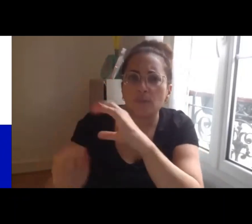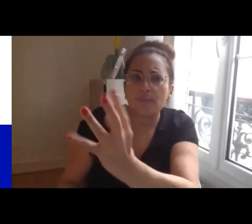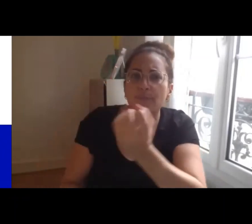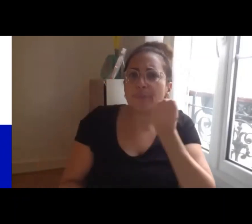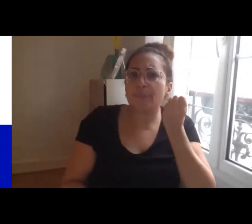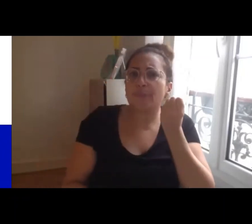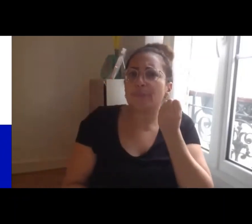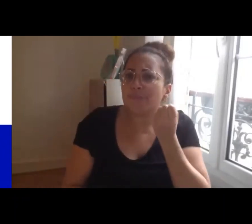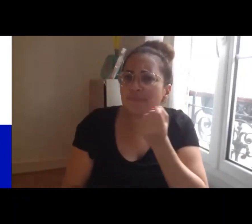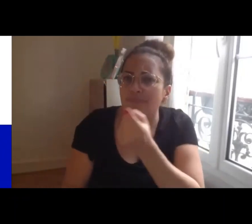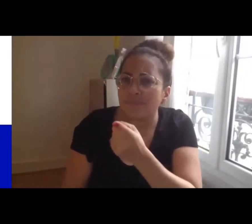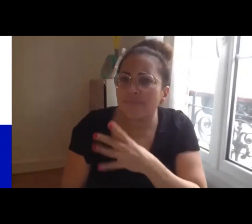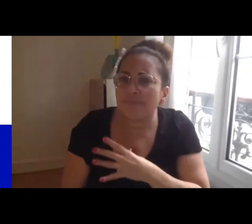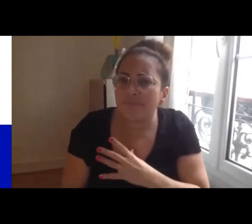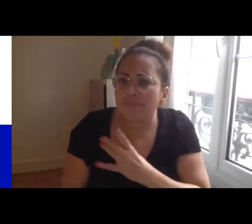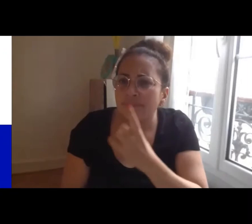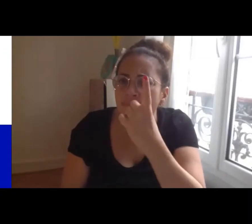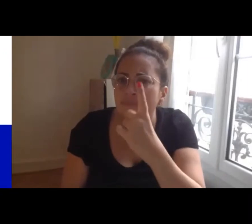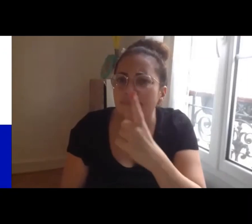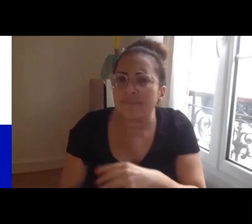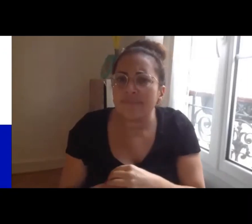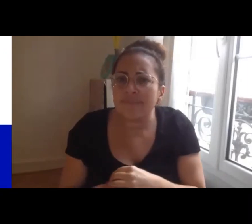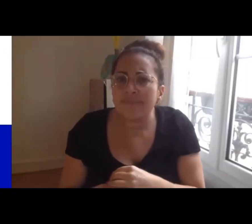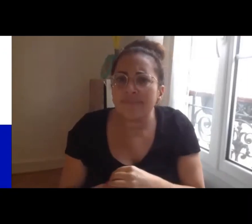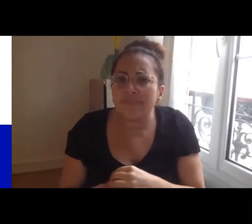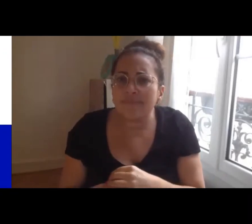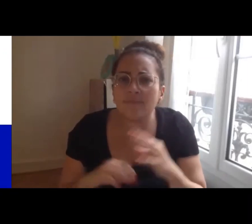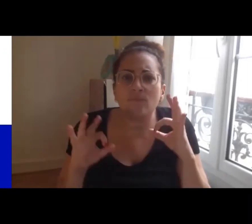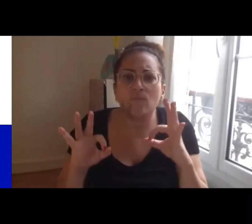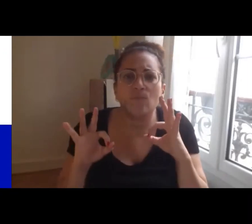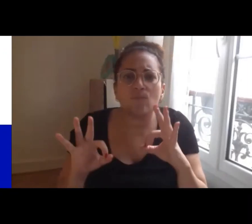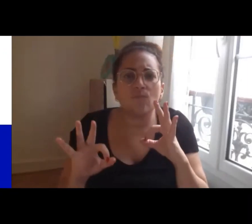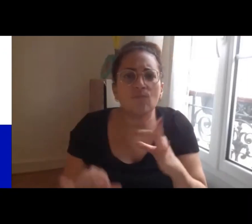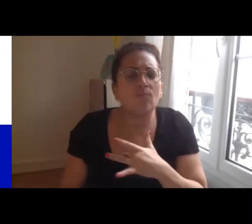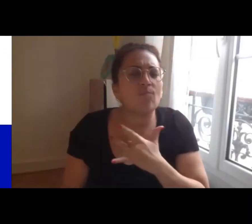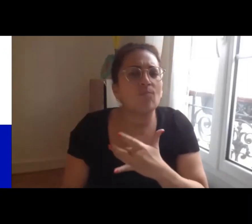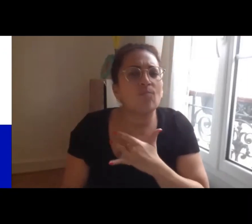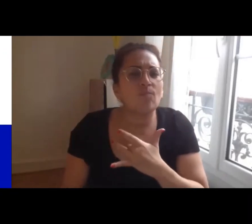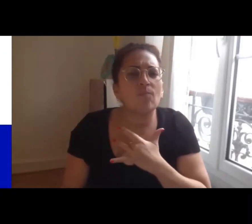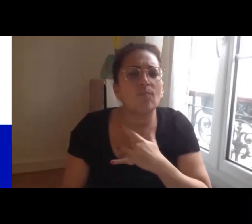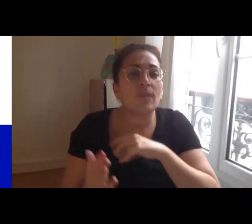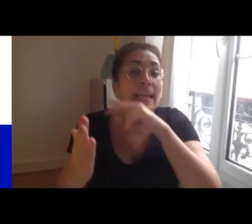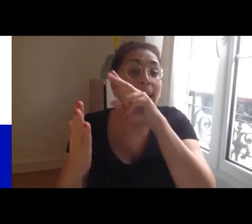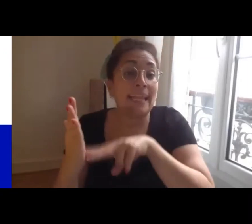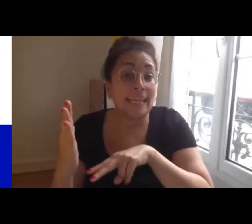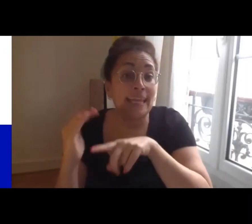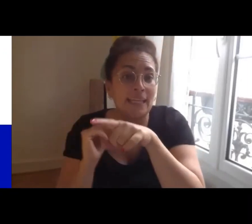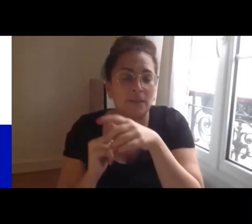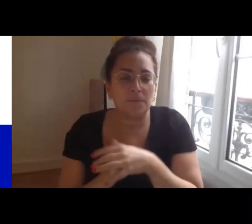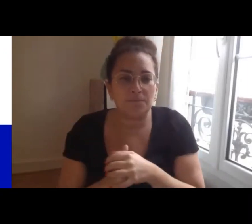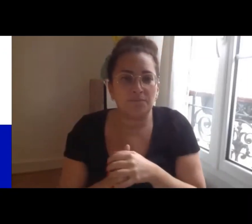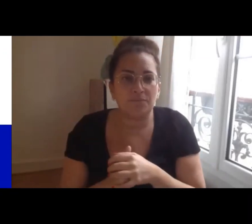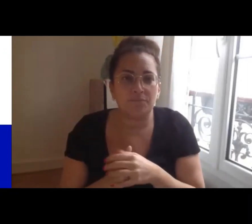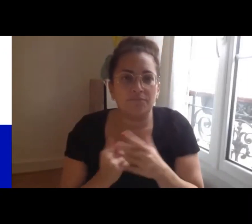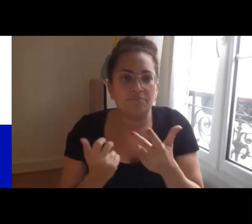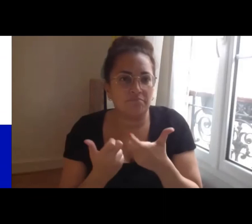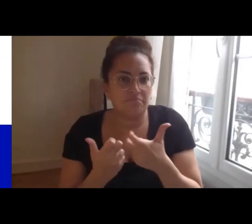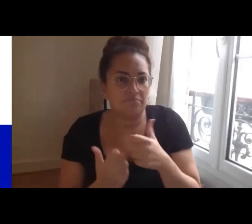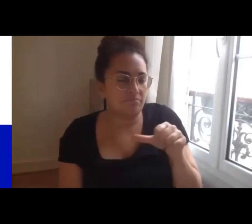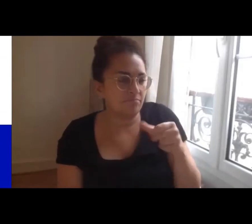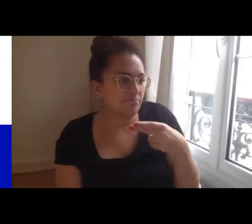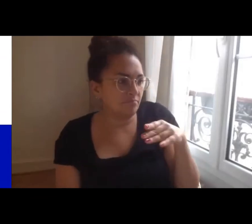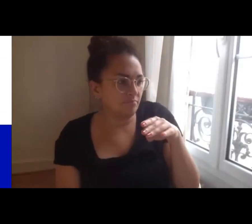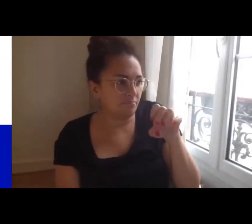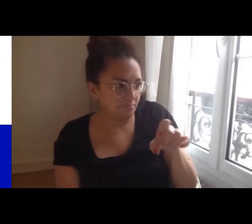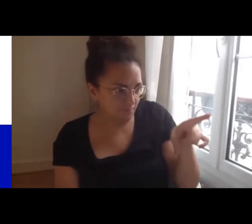principale qui vient d'arriver qui est assez intéressante c'est au fond vous avez Anne un cœur de partenariat qui a